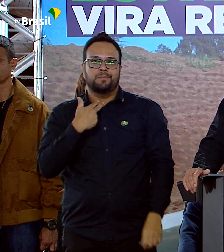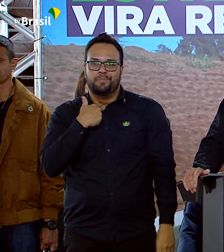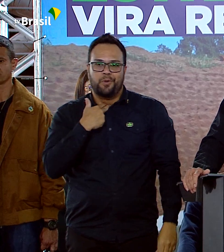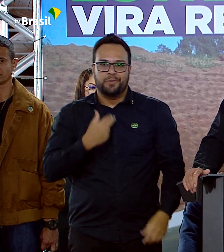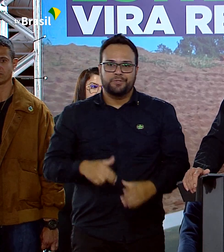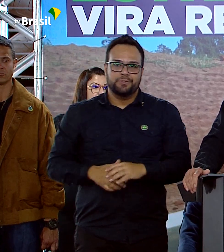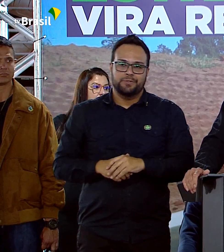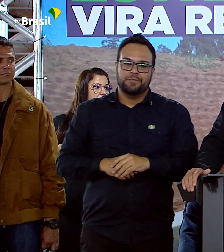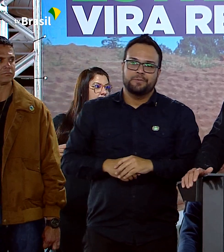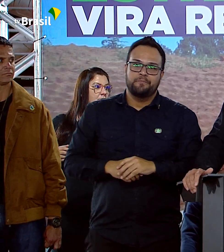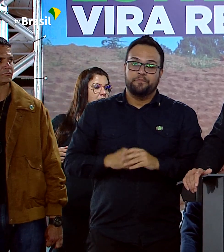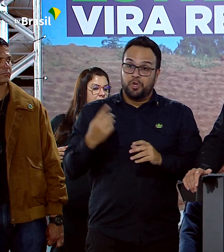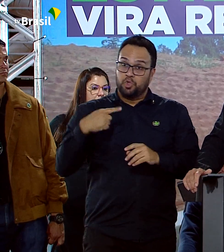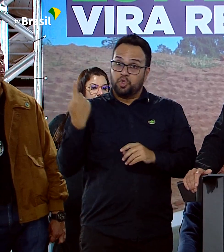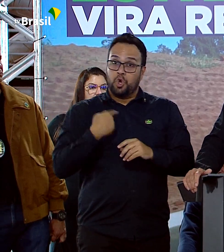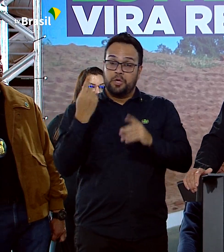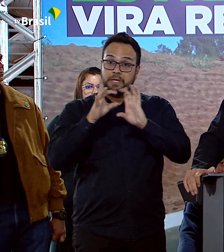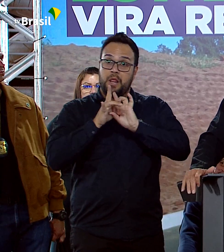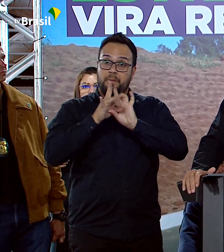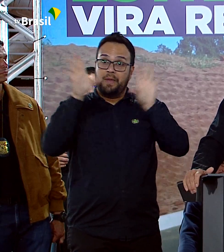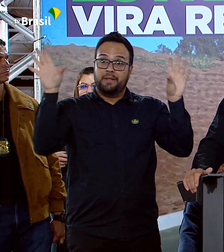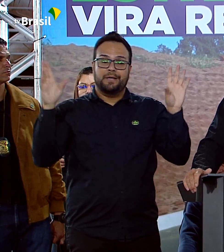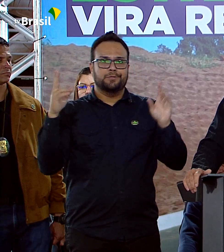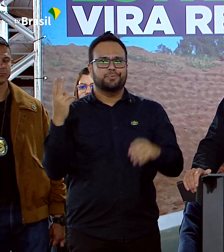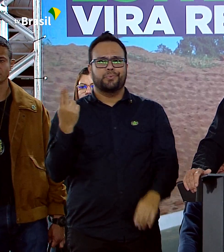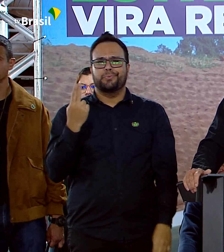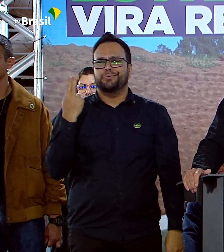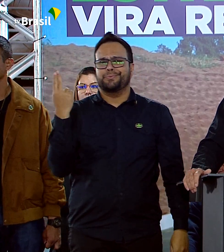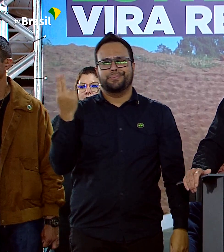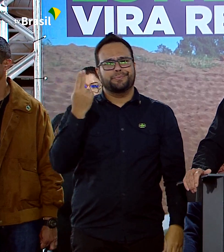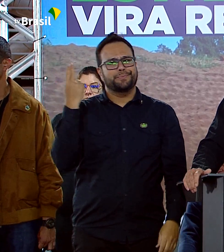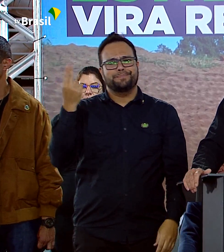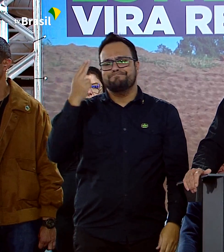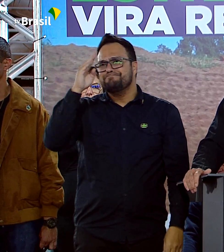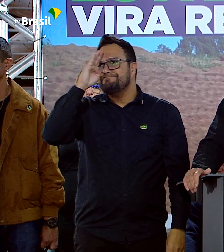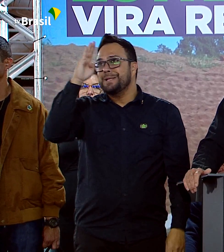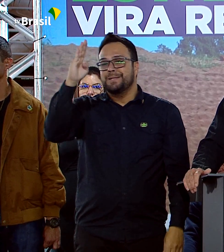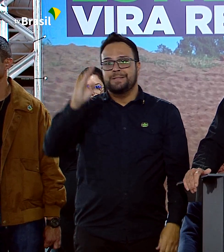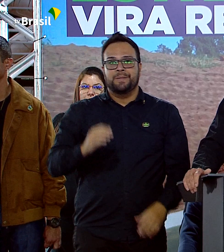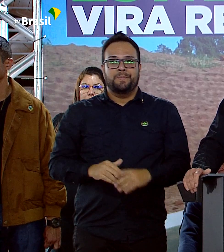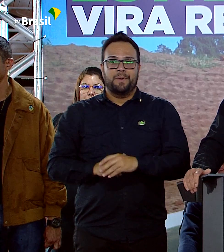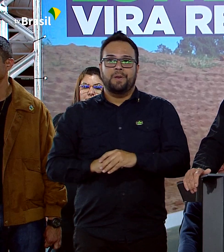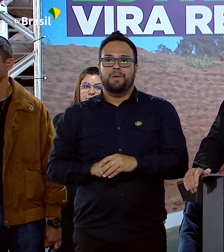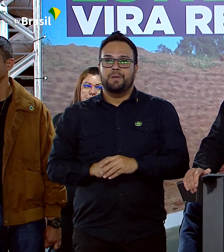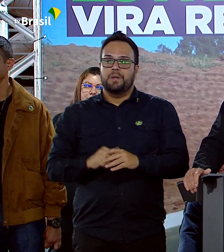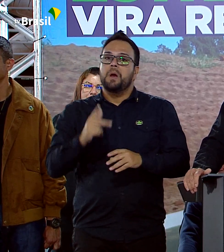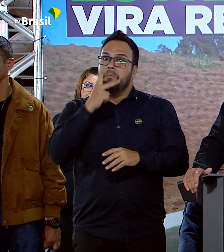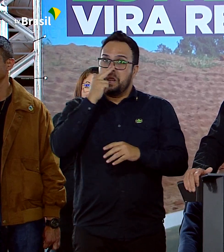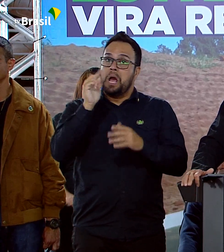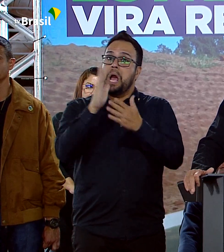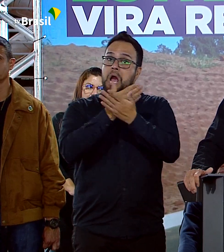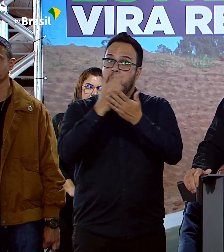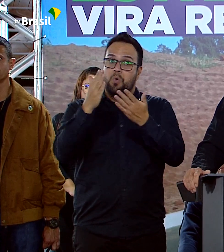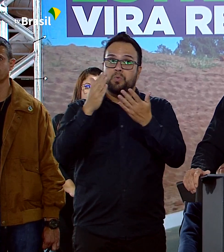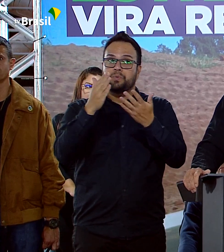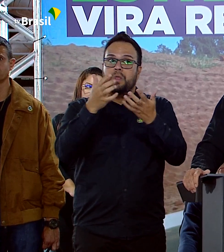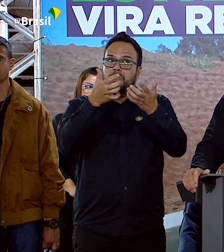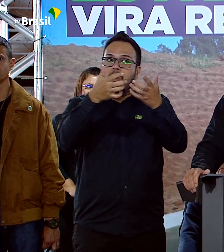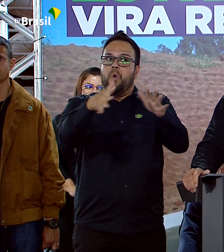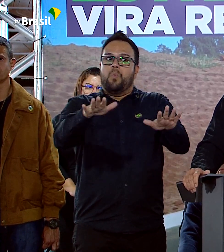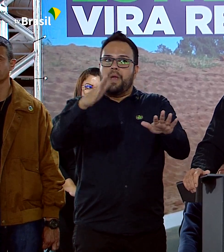A nossa liberdade não tem preço e parece que alguns não querem entender.